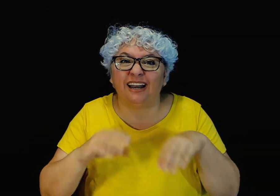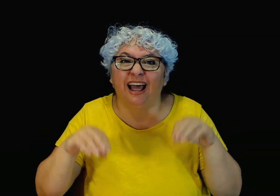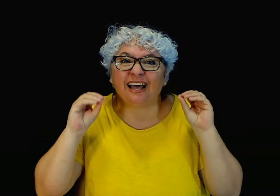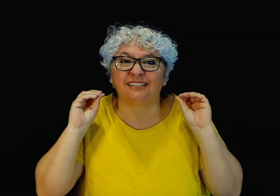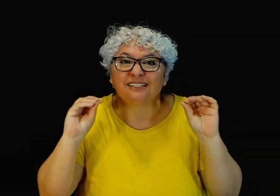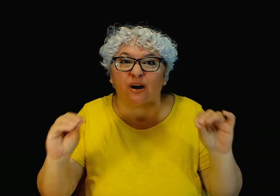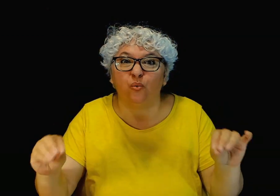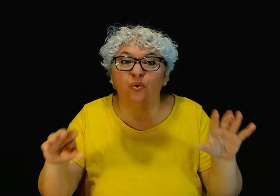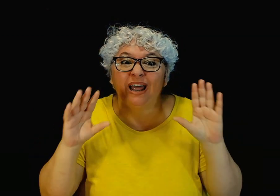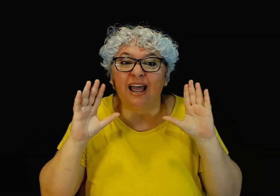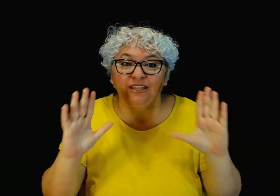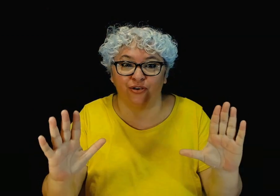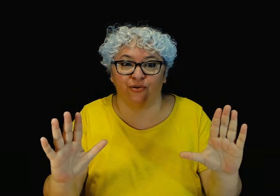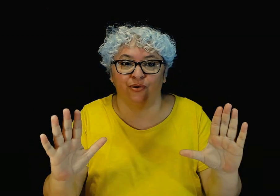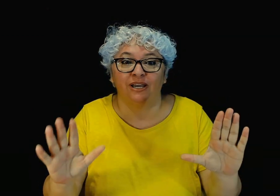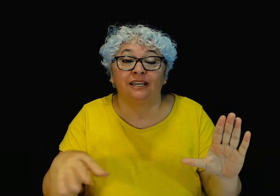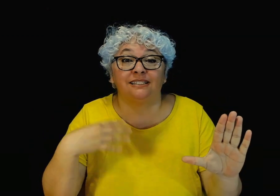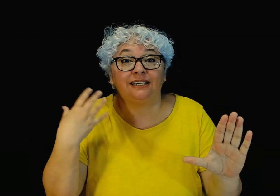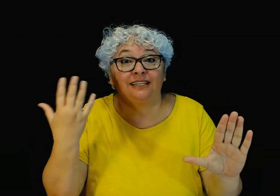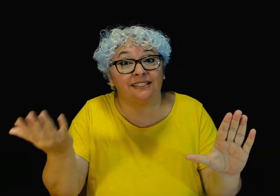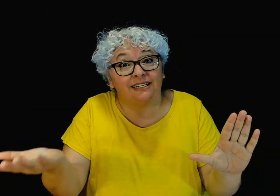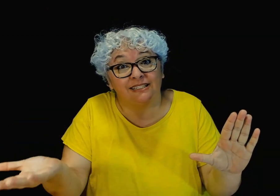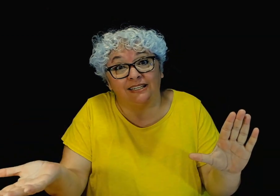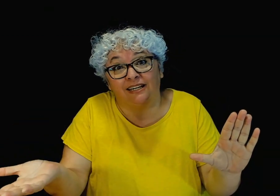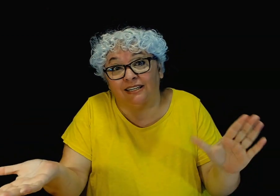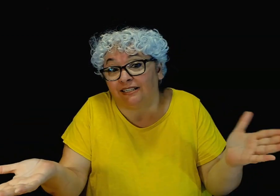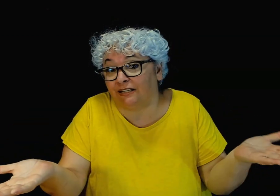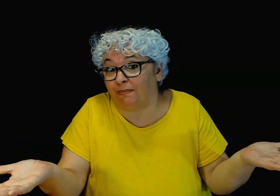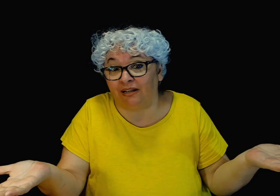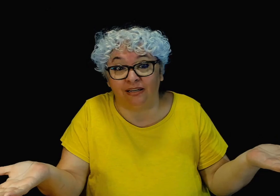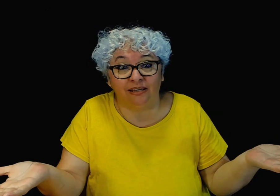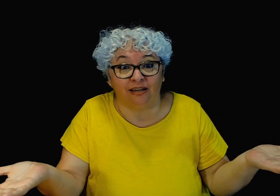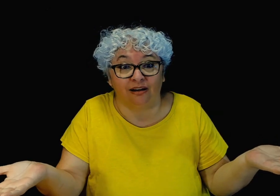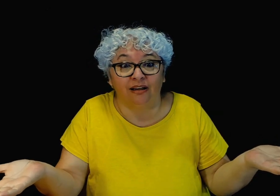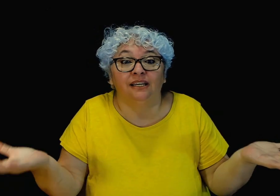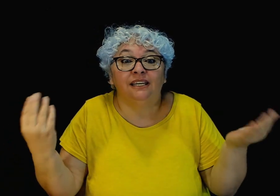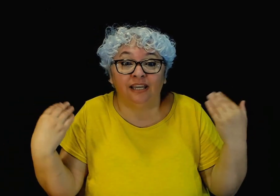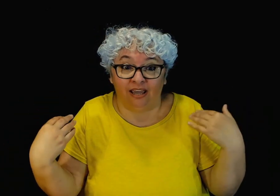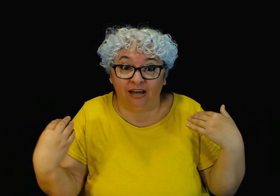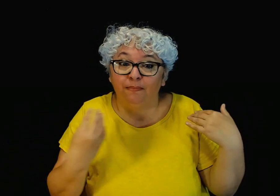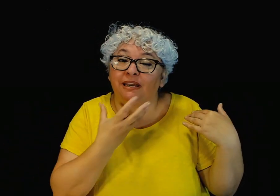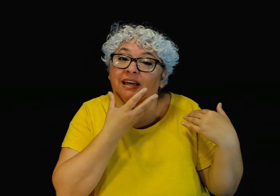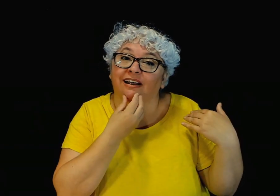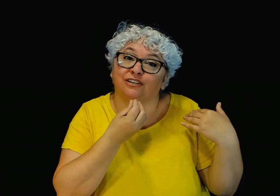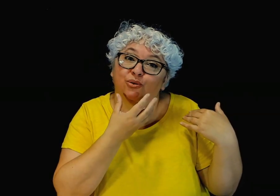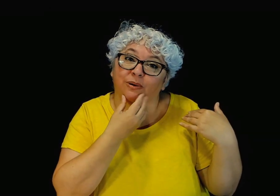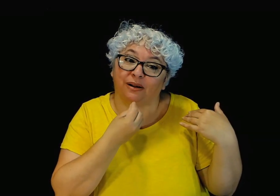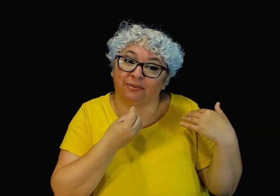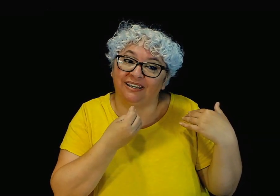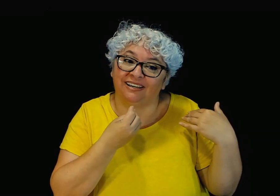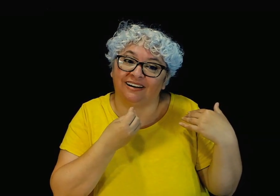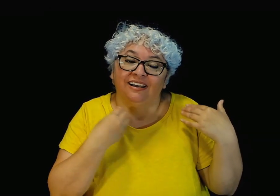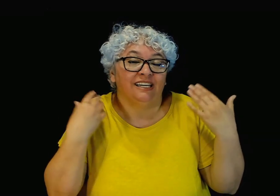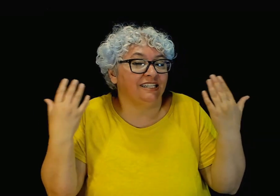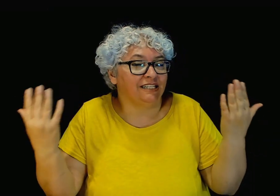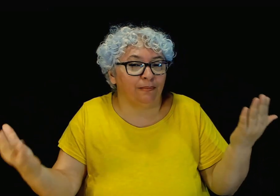hasta un año si si es chica ya se maquilla y él peinará su barbilla y se